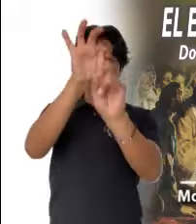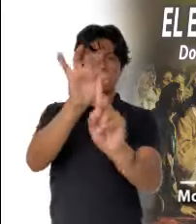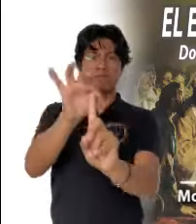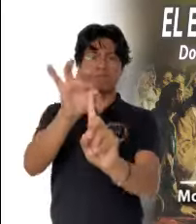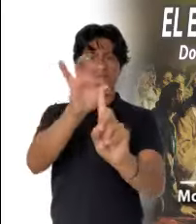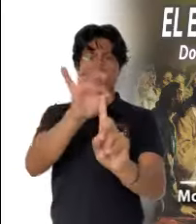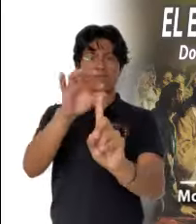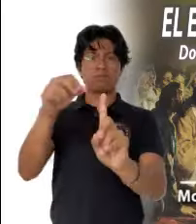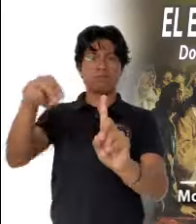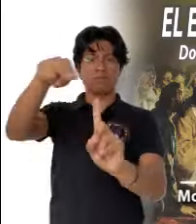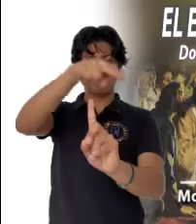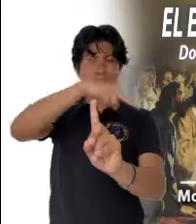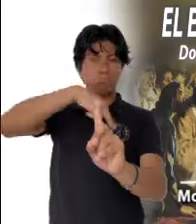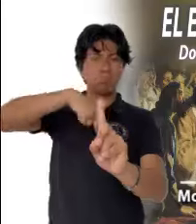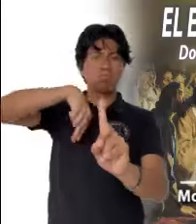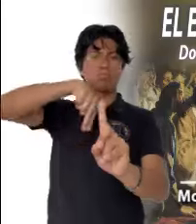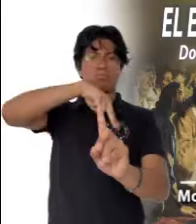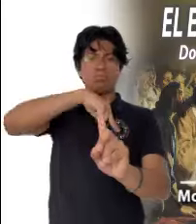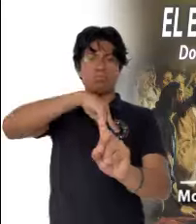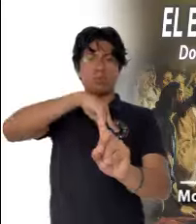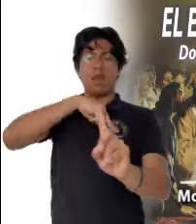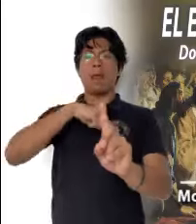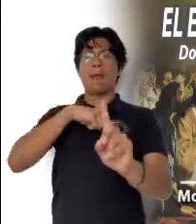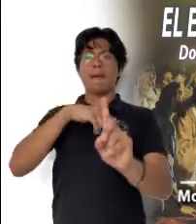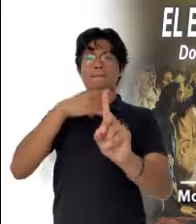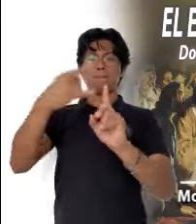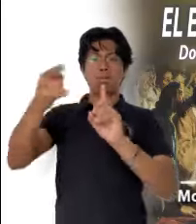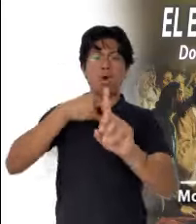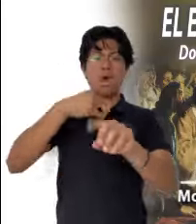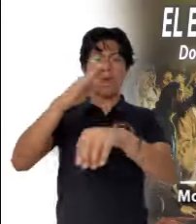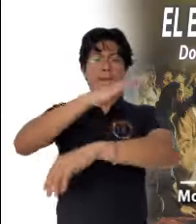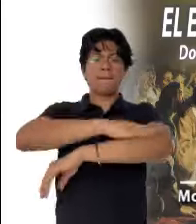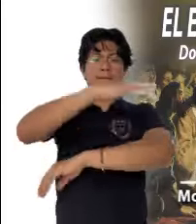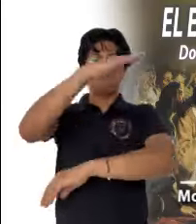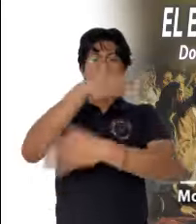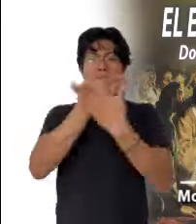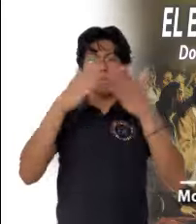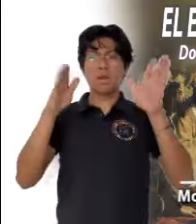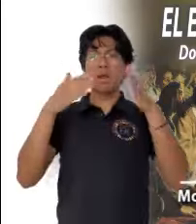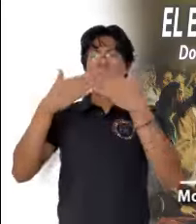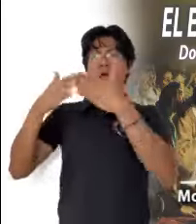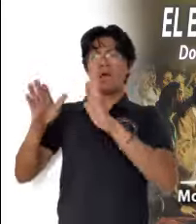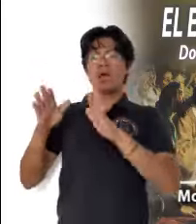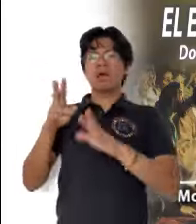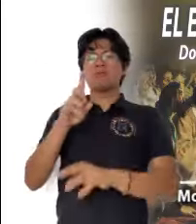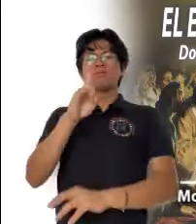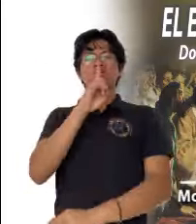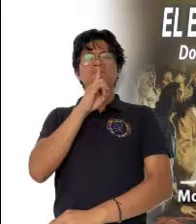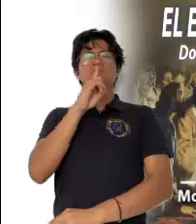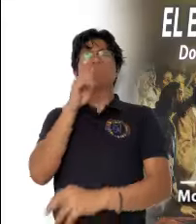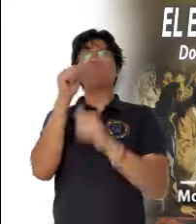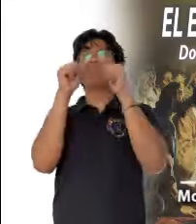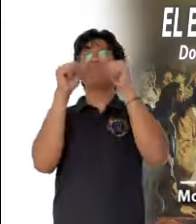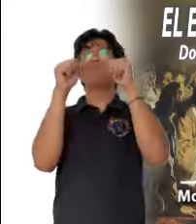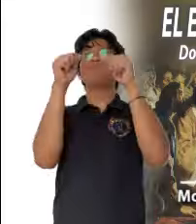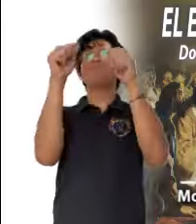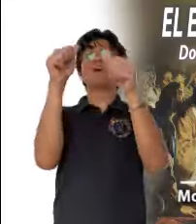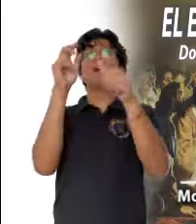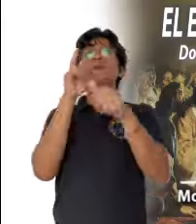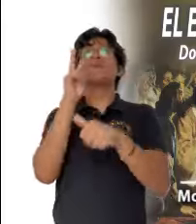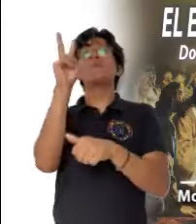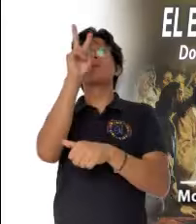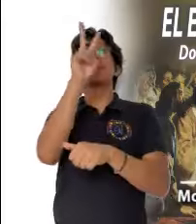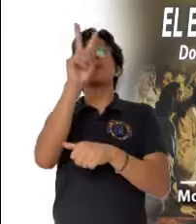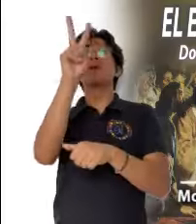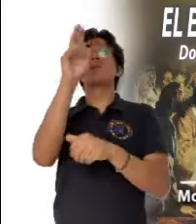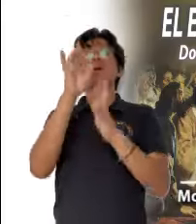se coloque en medio de nosotros, que abra nuestras puertas y ventanas, escuchar en silencio,